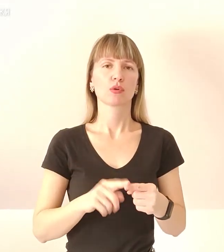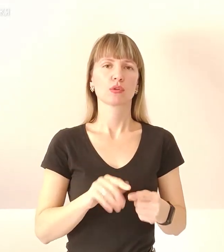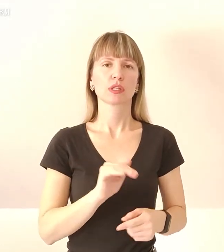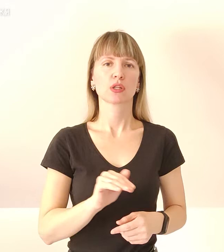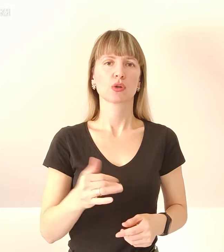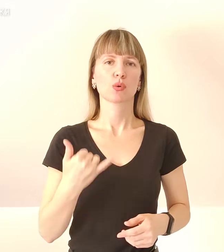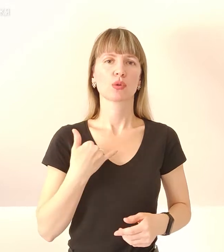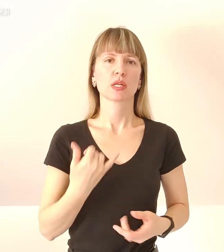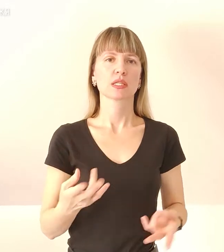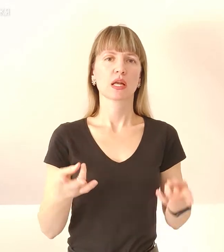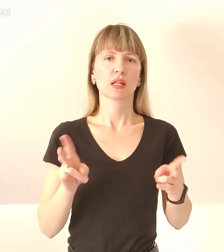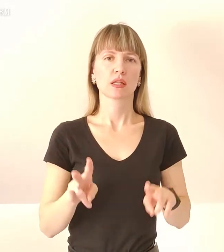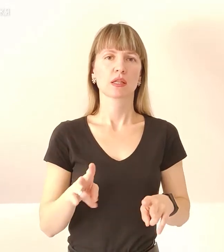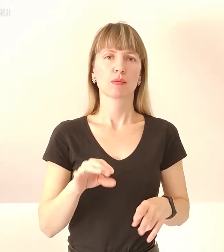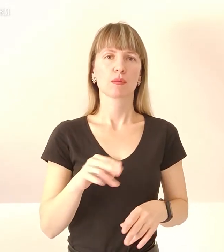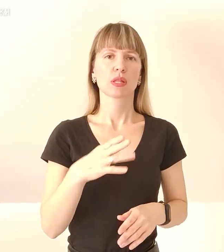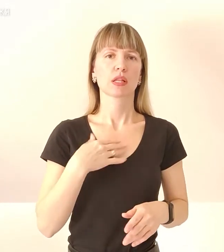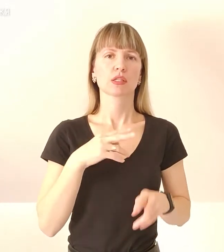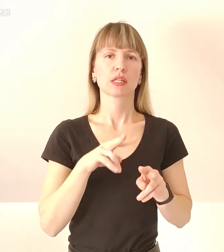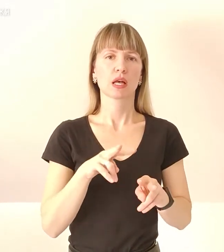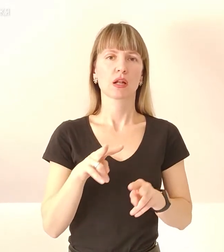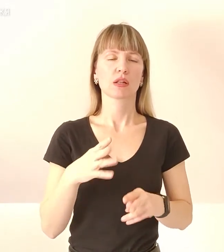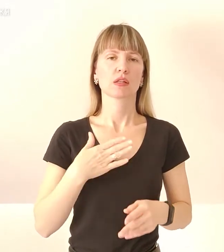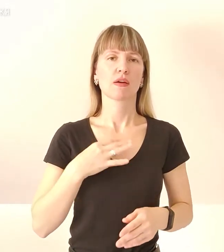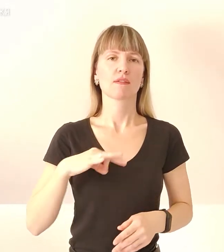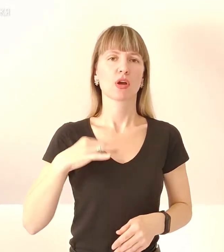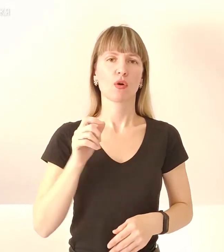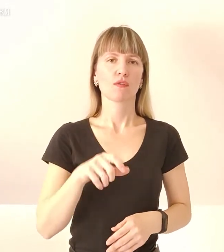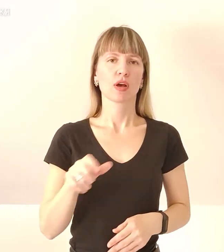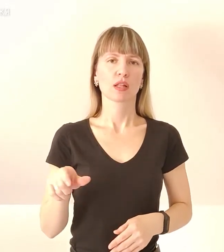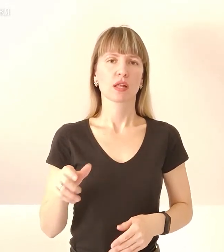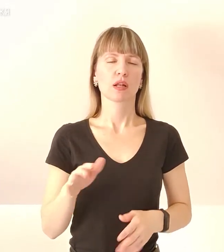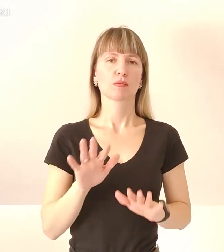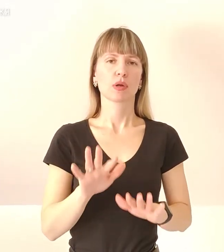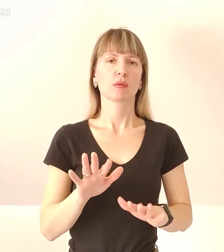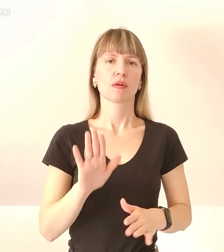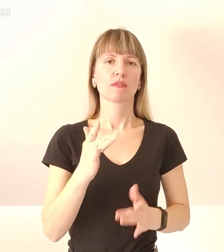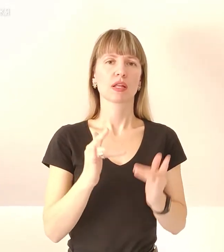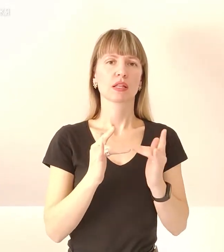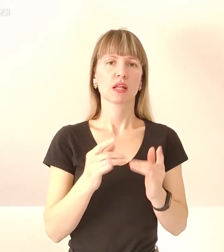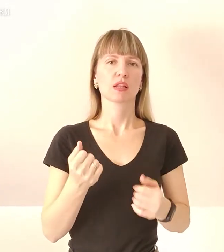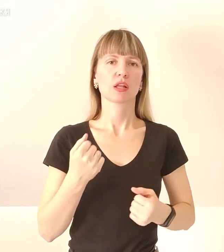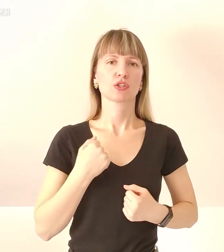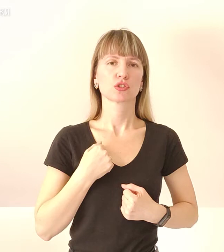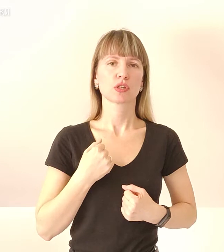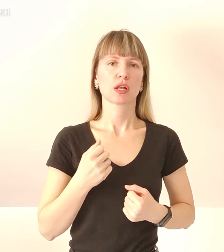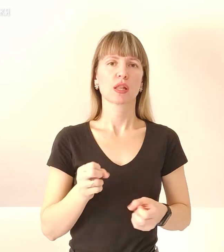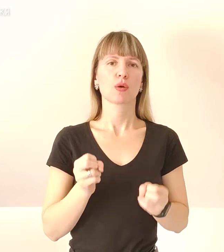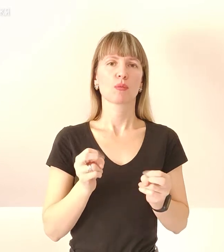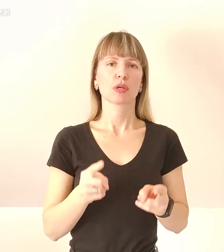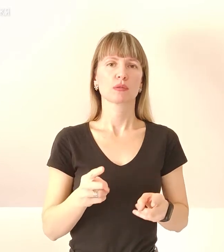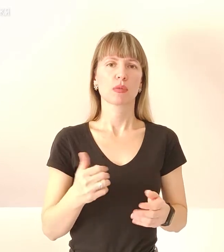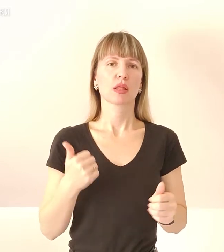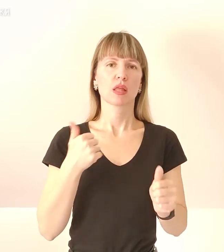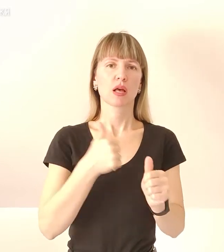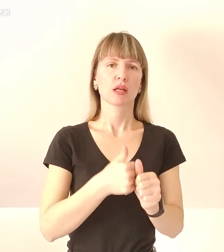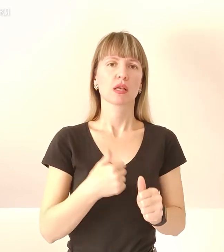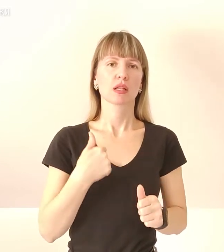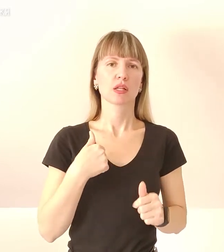у нас залишилися під нашим наглядом, з нашими вихователем перебували на першатті. Але, на жаль, небезпека нагадяє нас. Тільки декілька